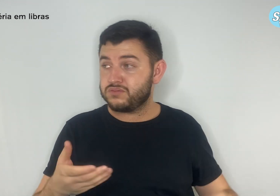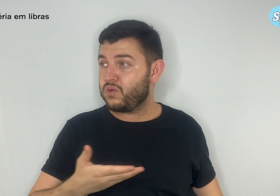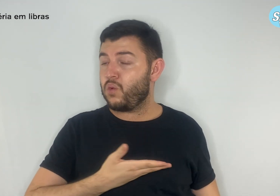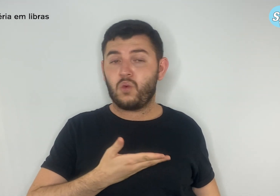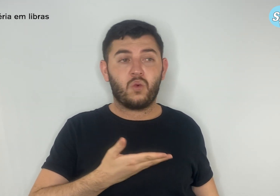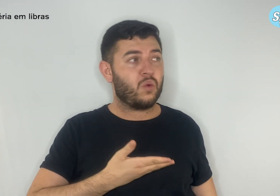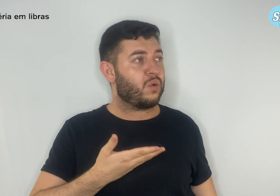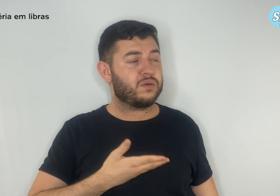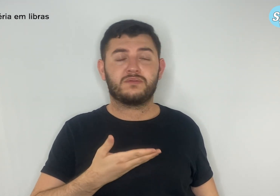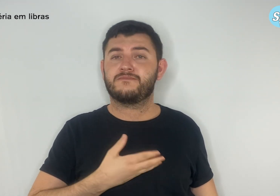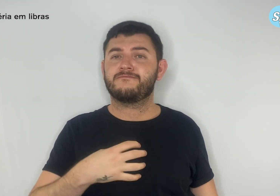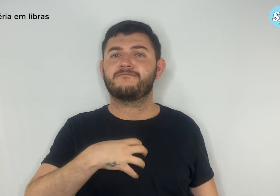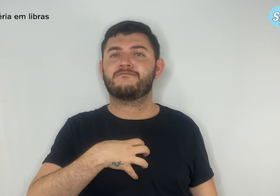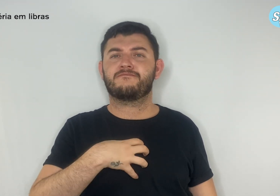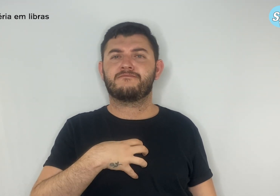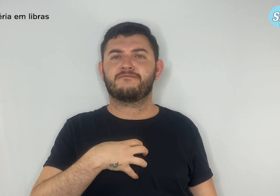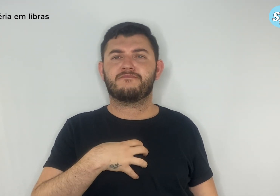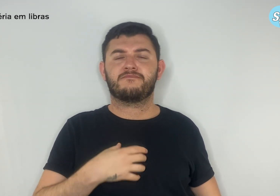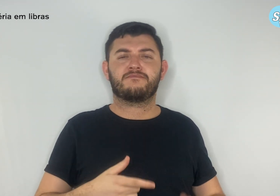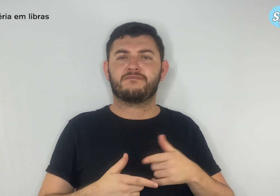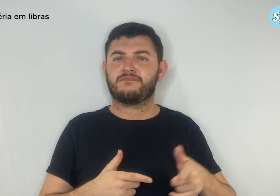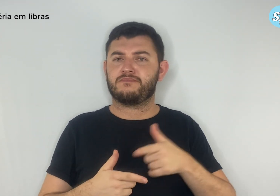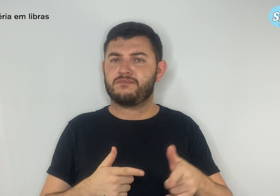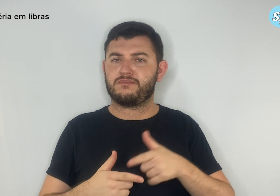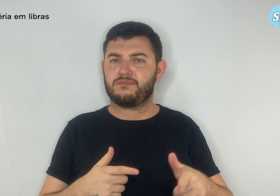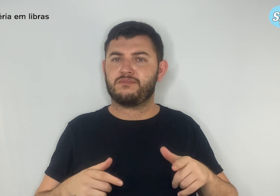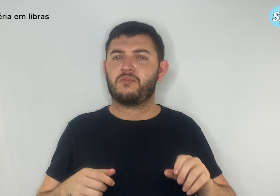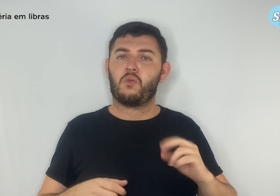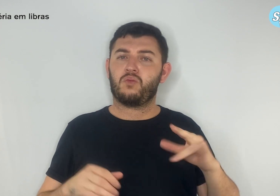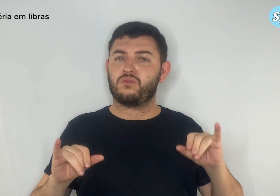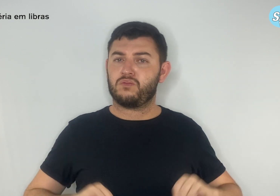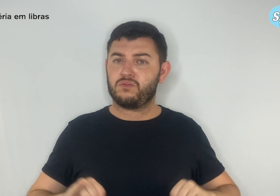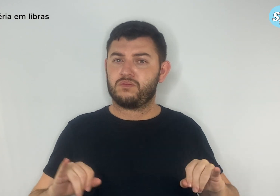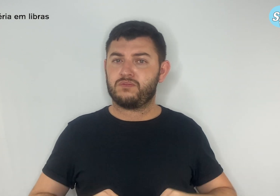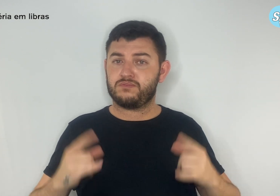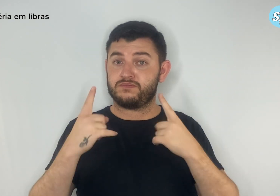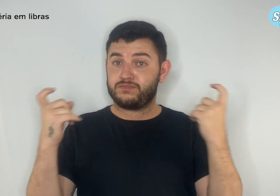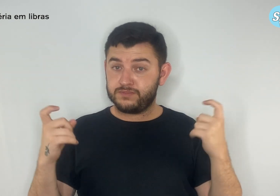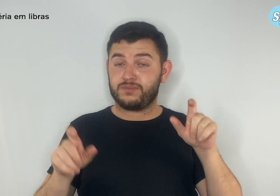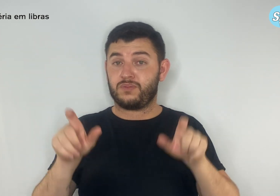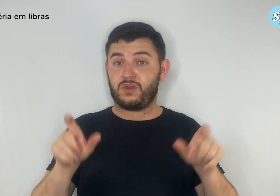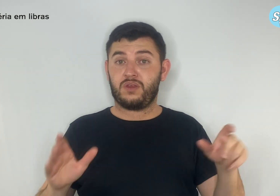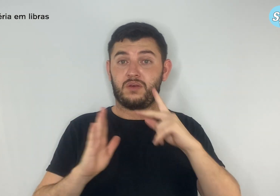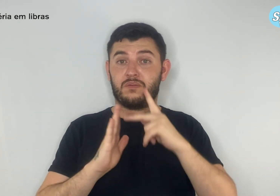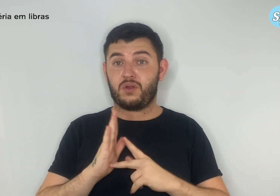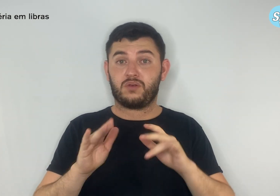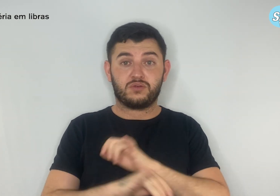encontrarem nesta situação. Divulgue o protocolo e as ações do Simpro de combate à